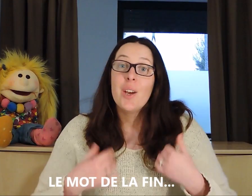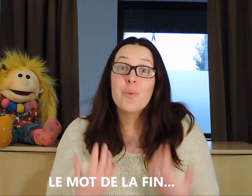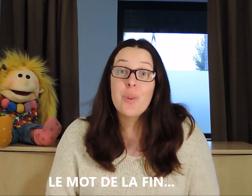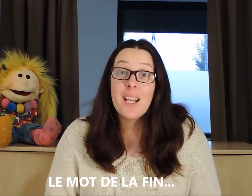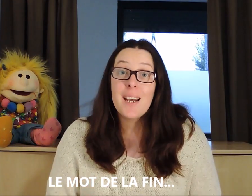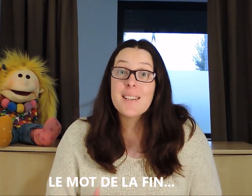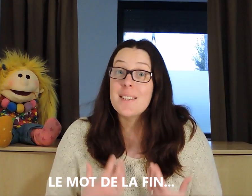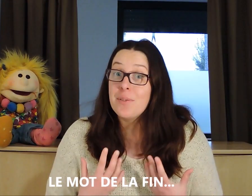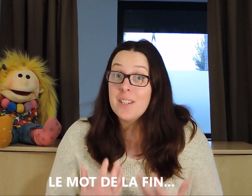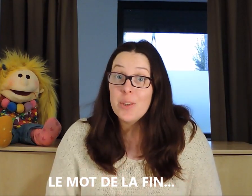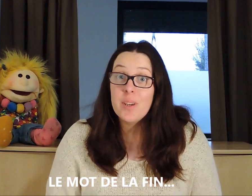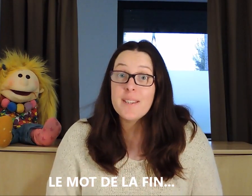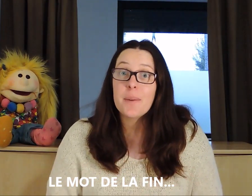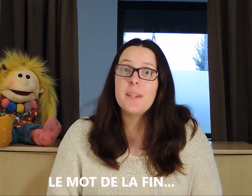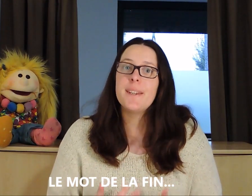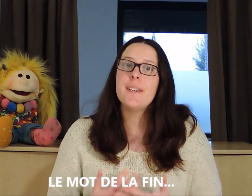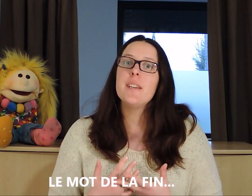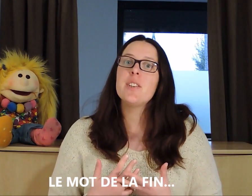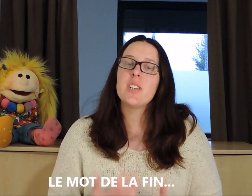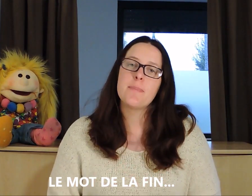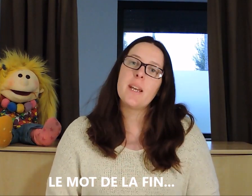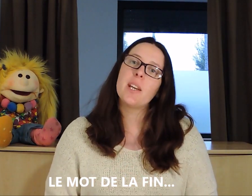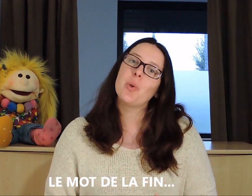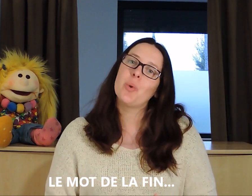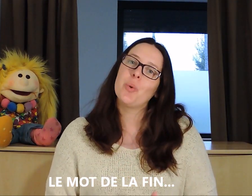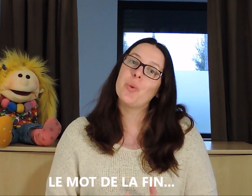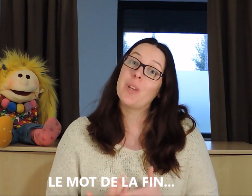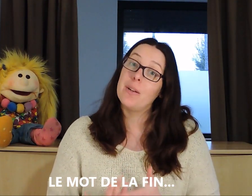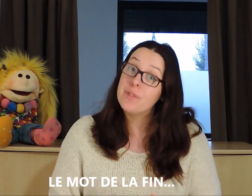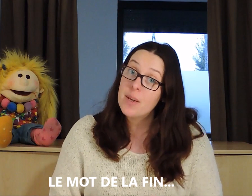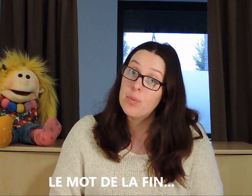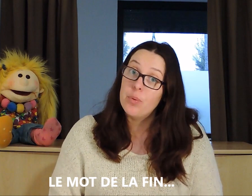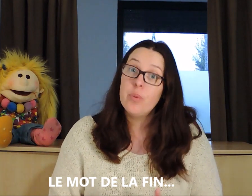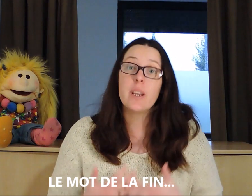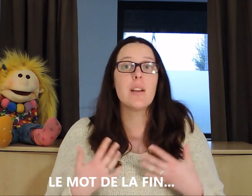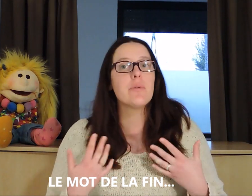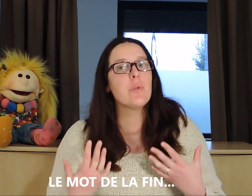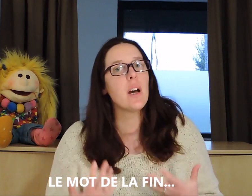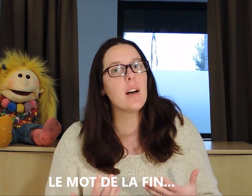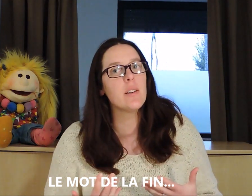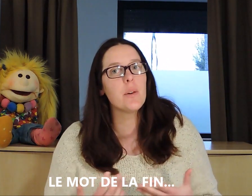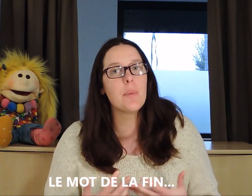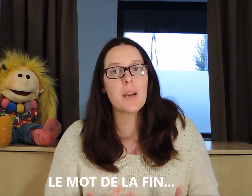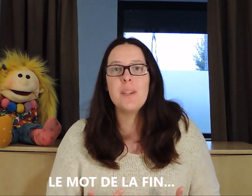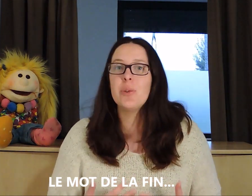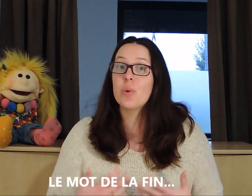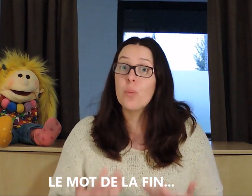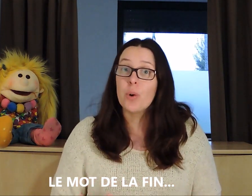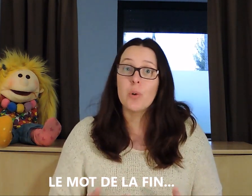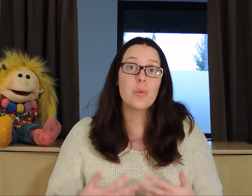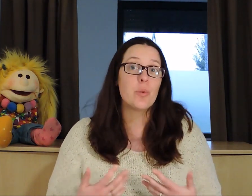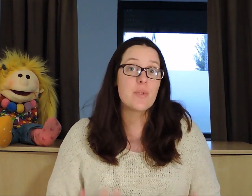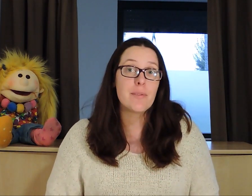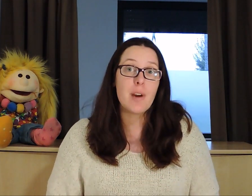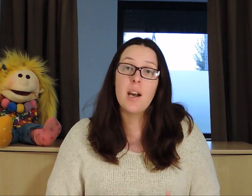Voilà, cette vidéo est terminée. J'espère qu'elle vous a plu et qu'elle vous aura permis de comprendre, de savoir